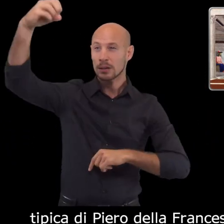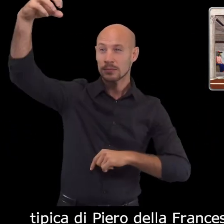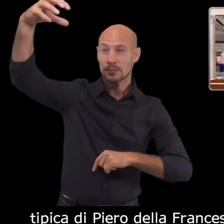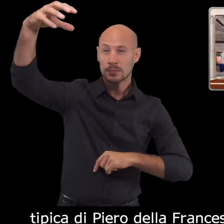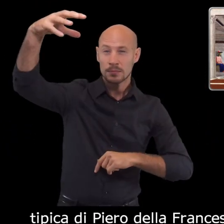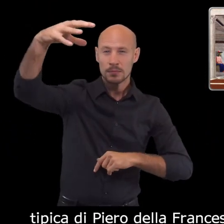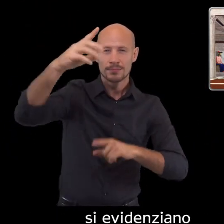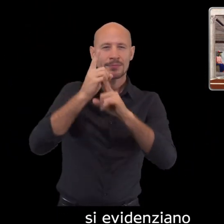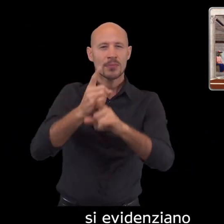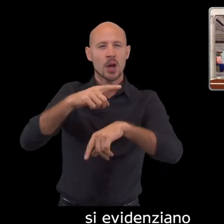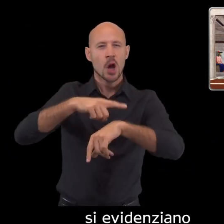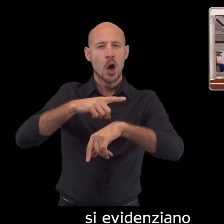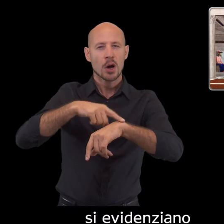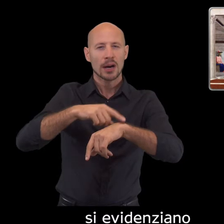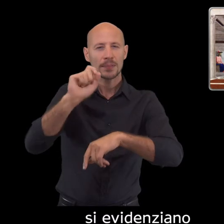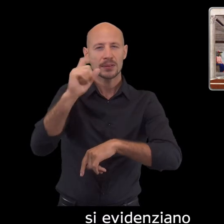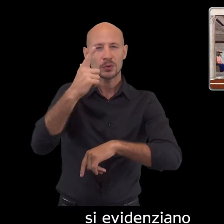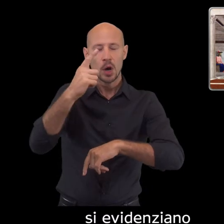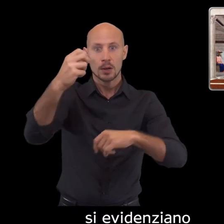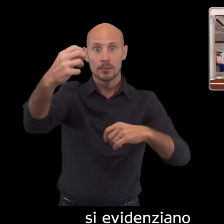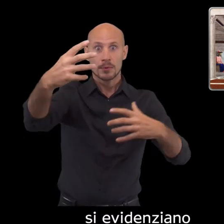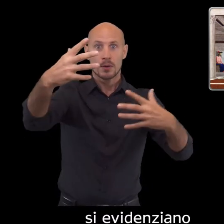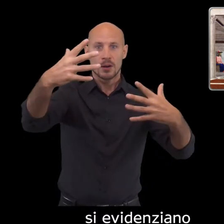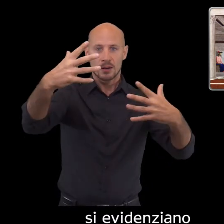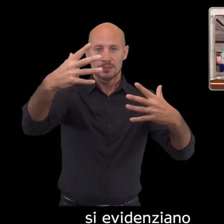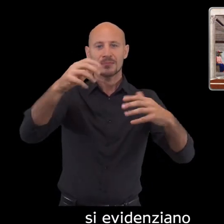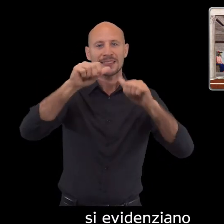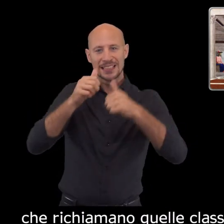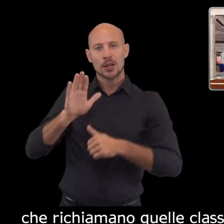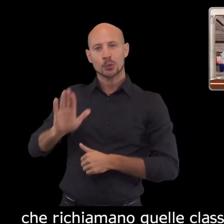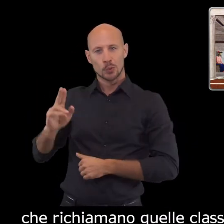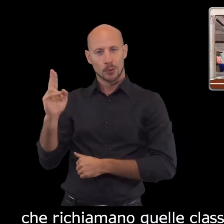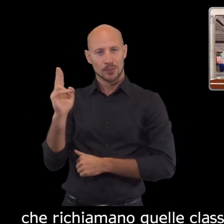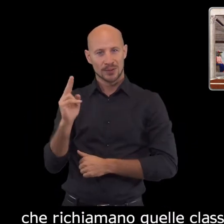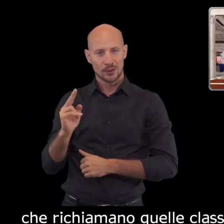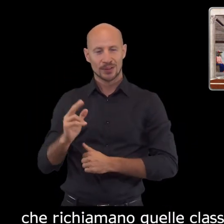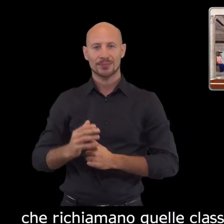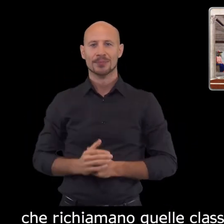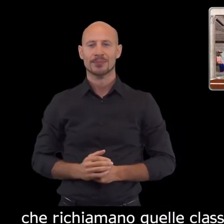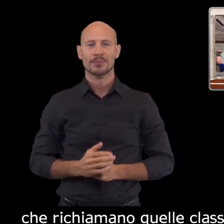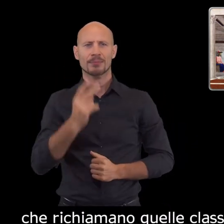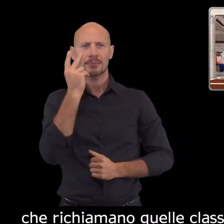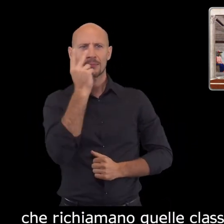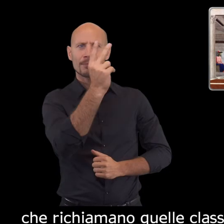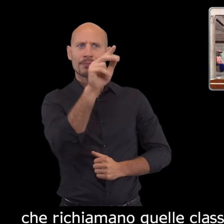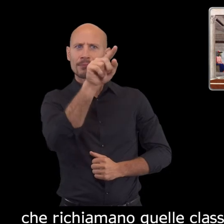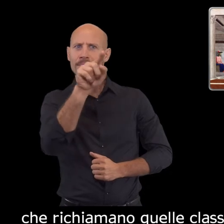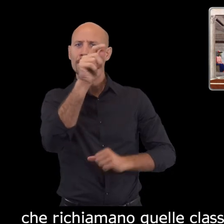Francesca, si evidenziano anche le decorazioni scultoree, che richiamano quelle classiche presenti nel Palazzo Ducale.